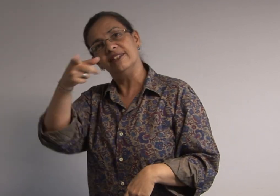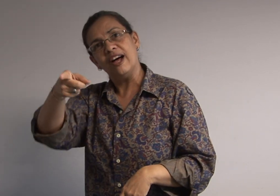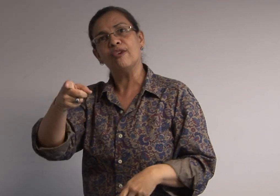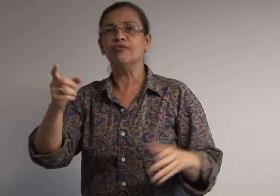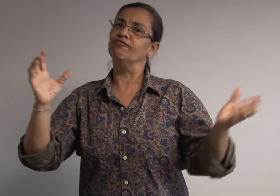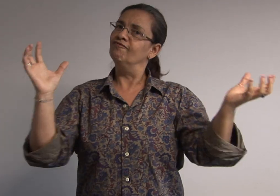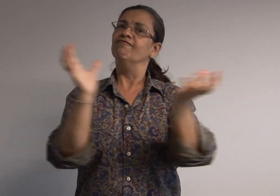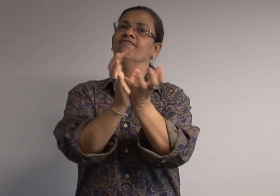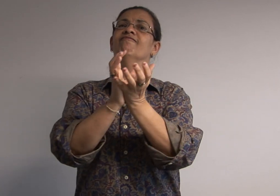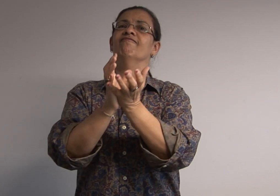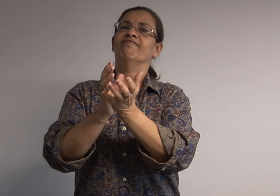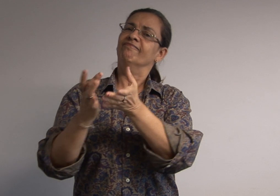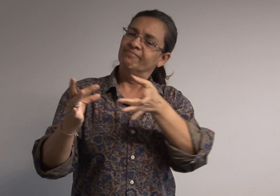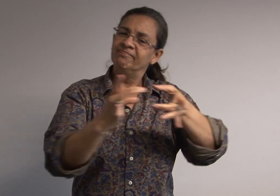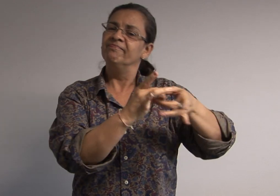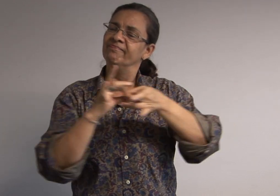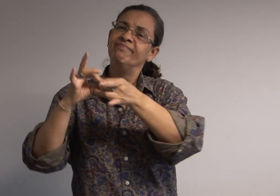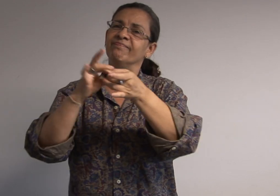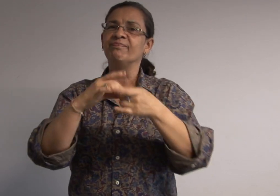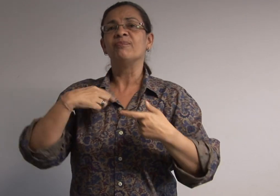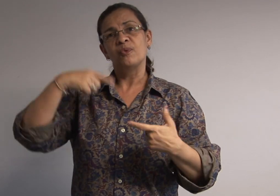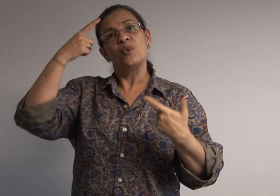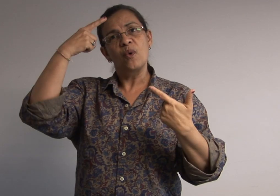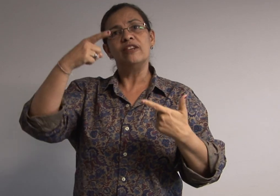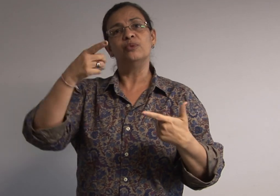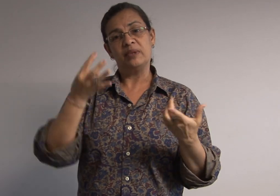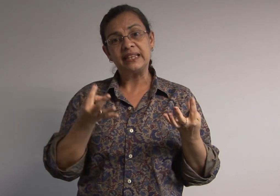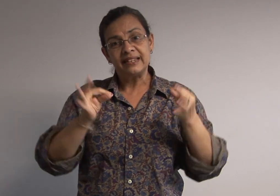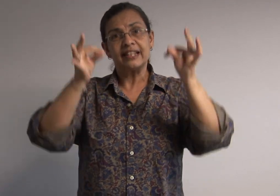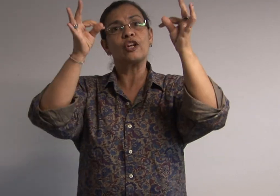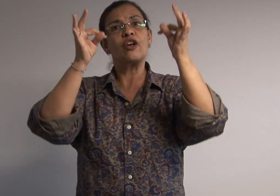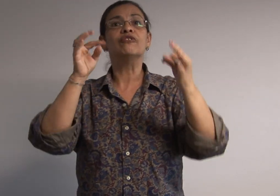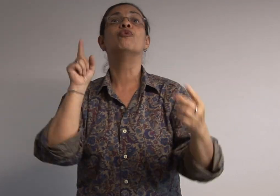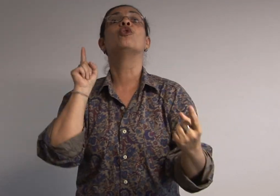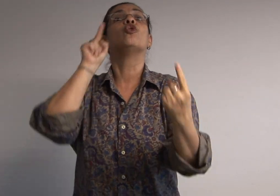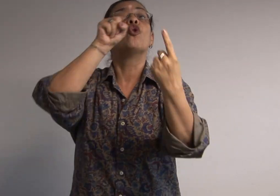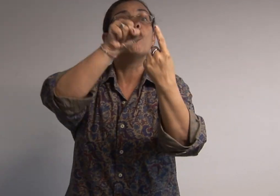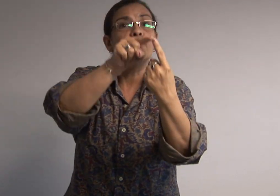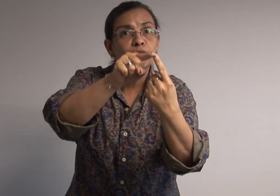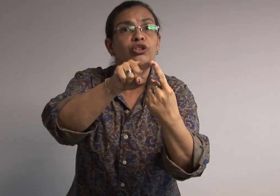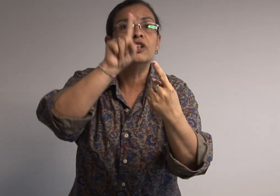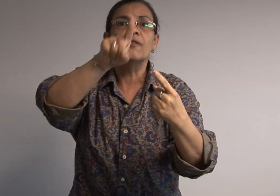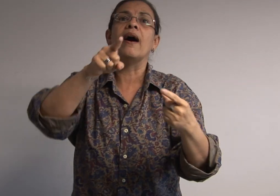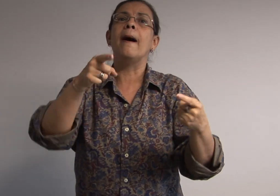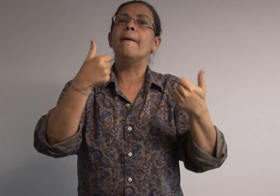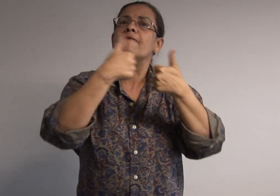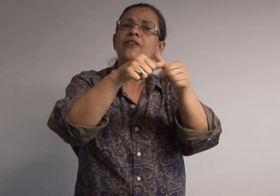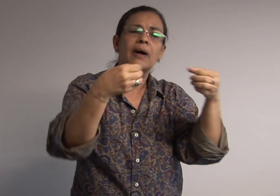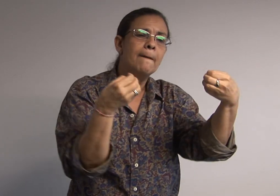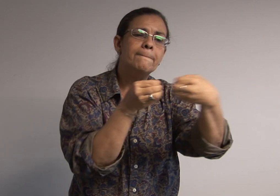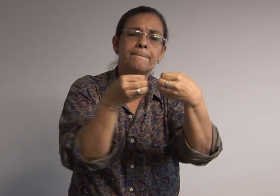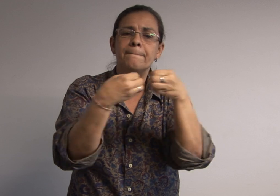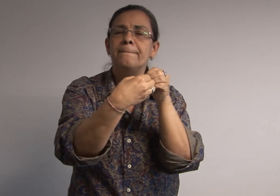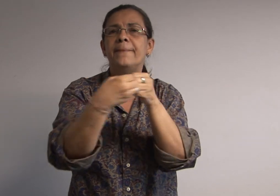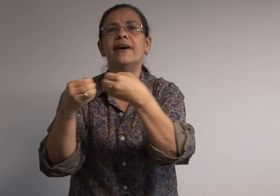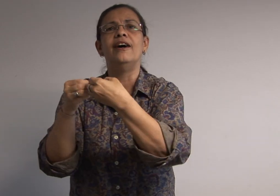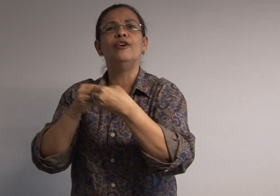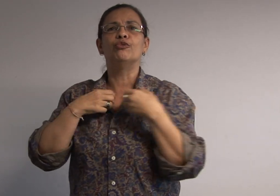aqui na TV Brasil. Foi bacana a maneira como foi organizado, tratando assuntos sobre a comunidade de cegos e surdos,